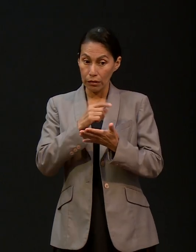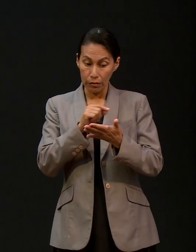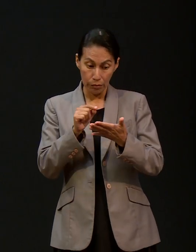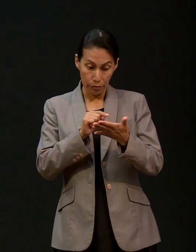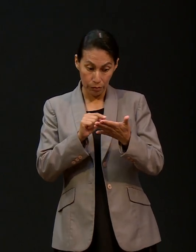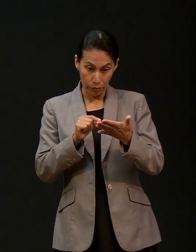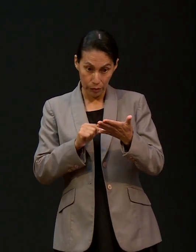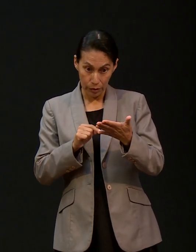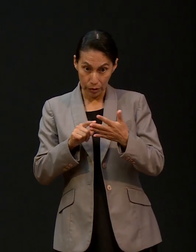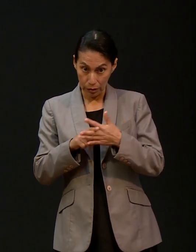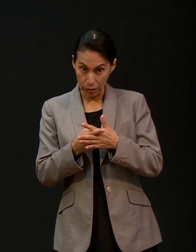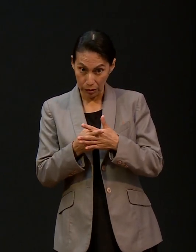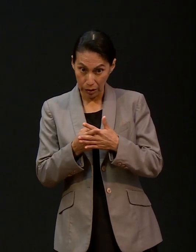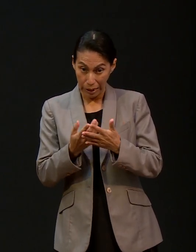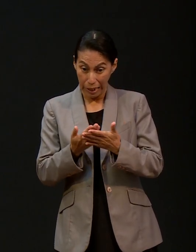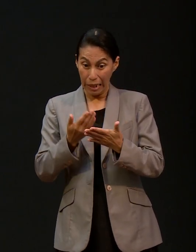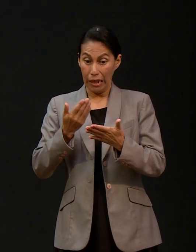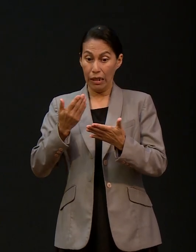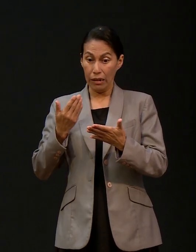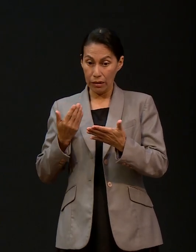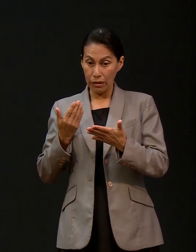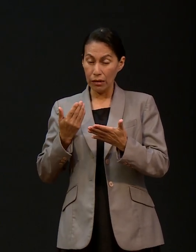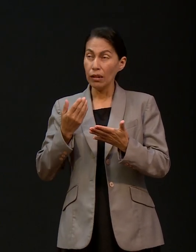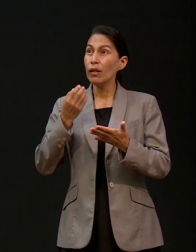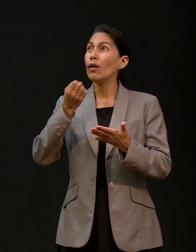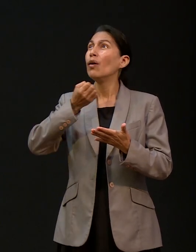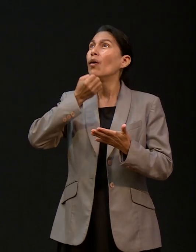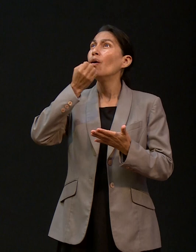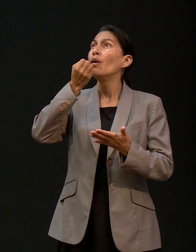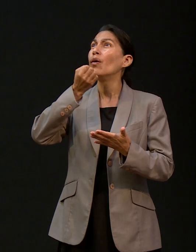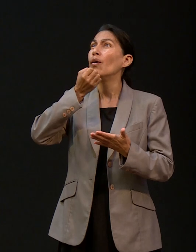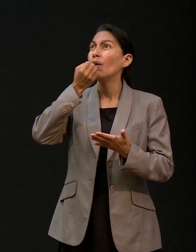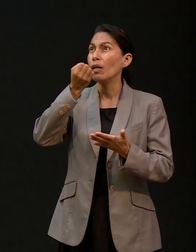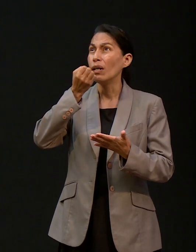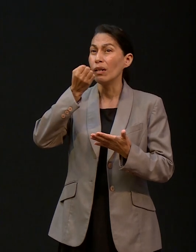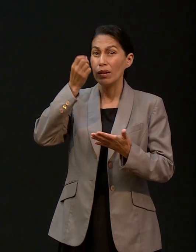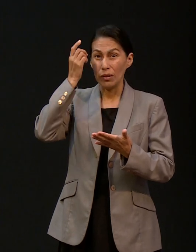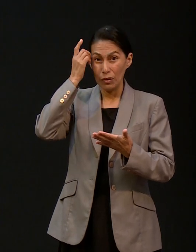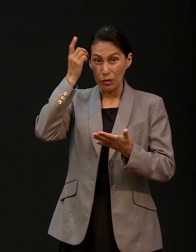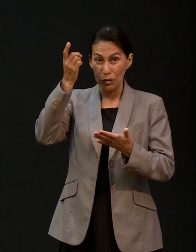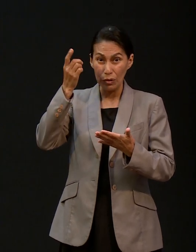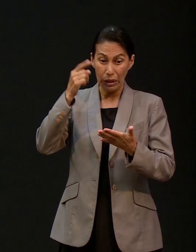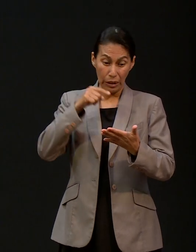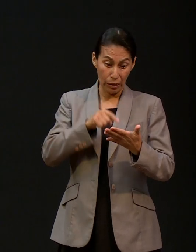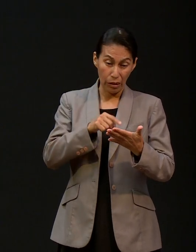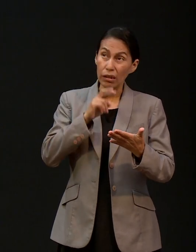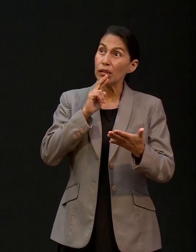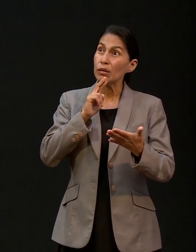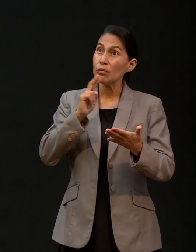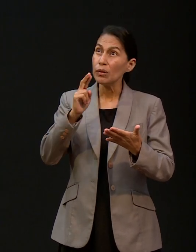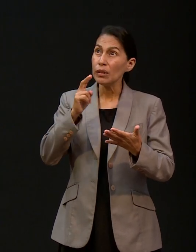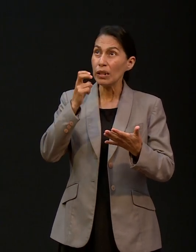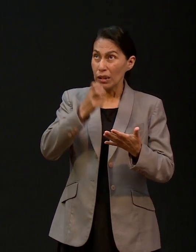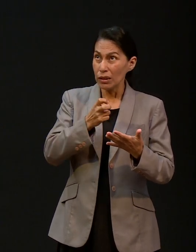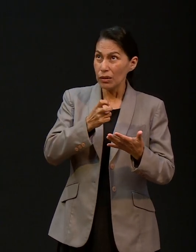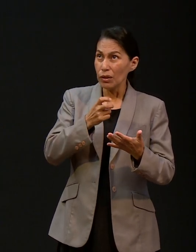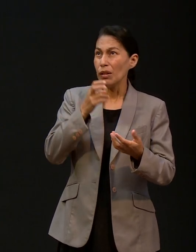confiando en que pusimos ahí en manos de Dios, ¿verdad?, lo que surgiera del examen, confiando. Y ahí es donde